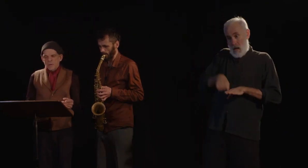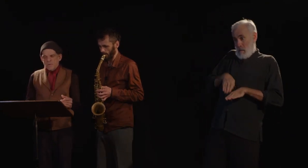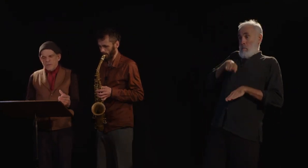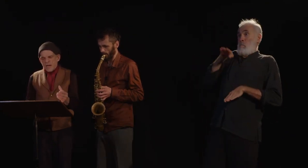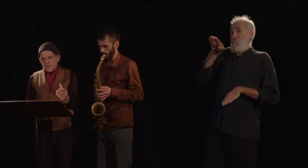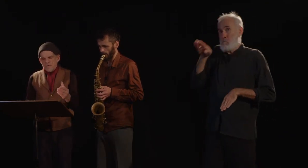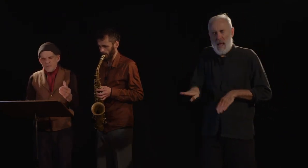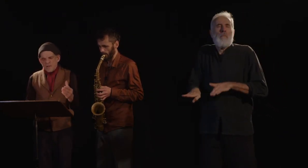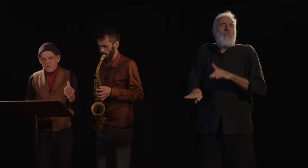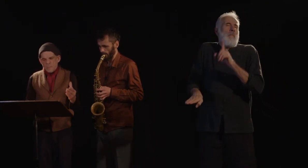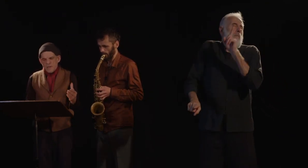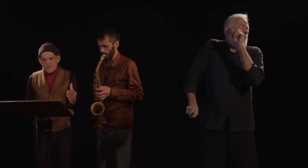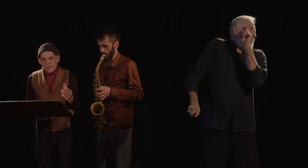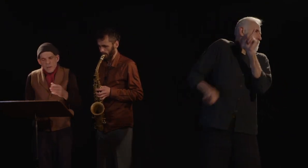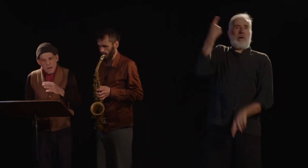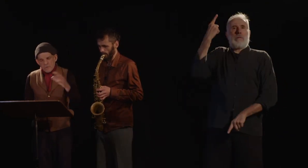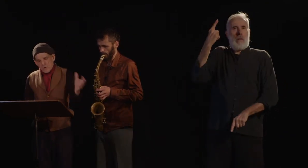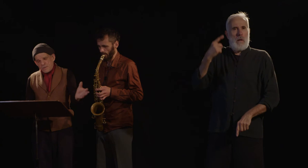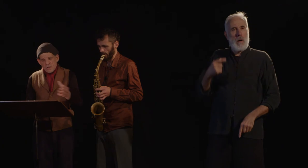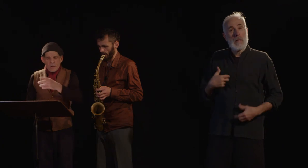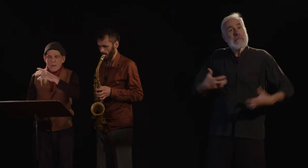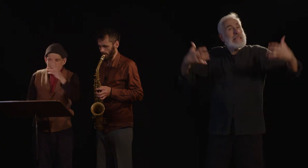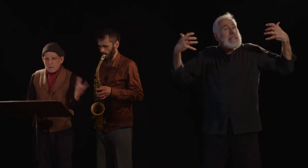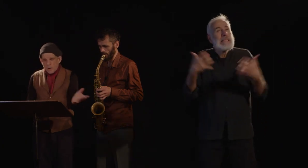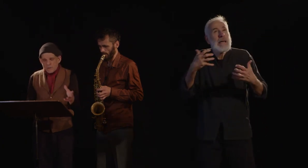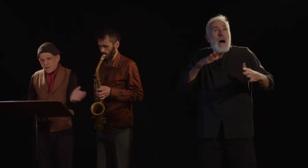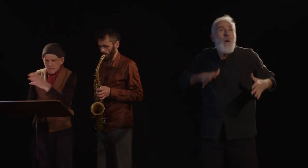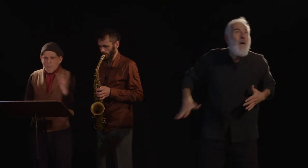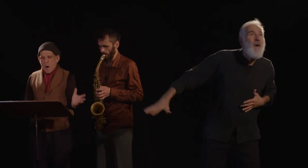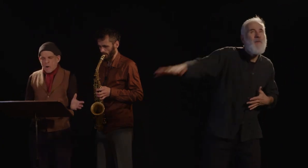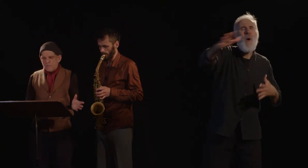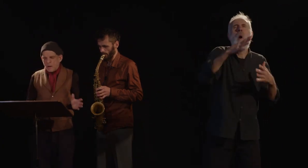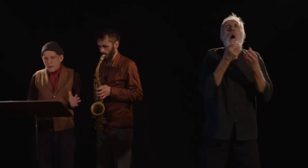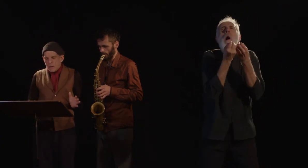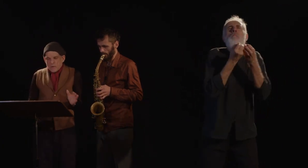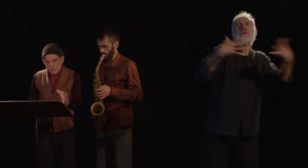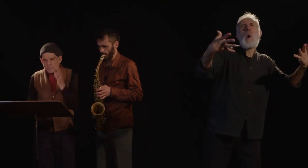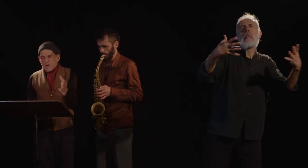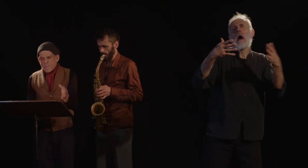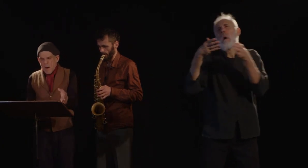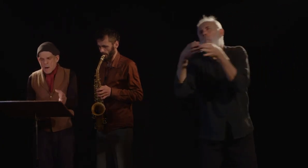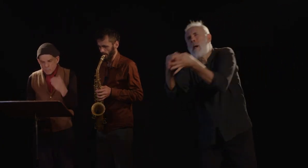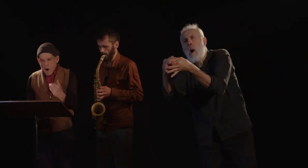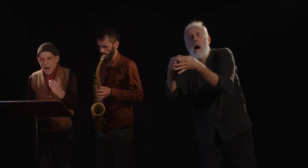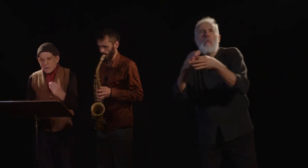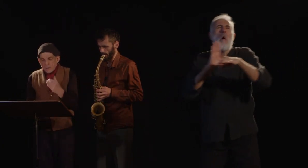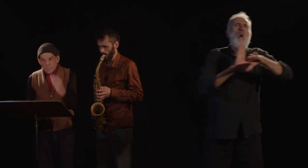Je voudrais que cette Assemblée, majorité et minorité, n'importe. Je ne connais pas, moi, de